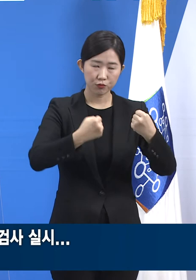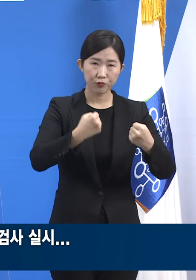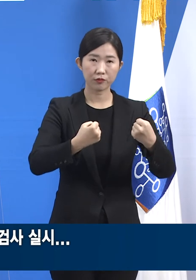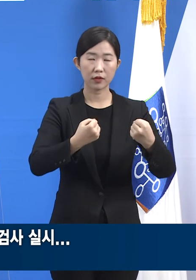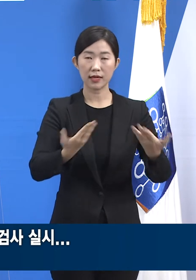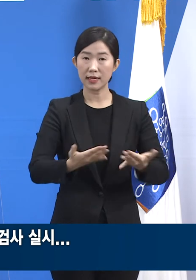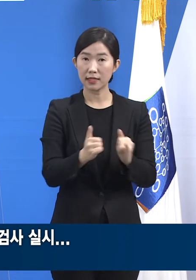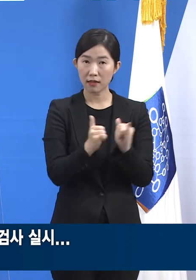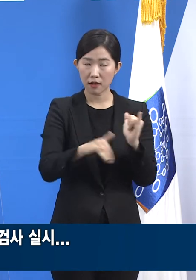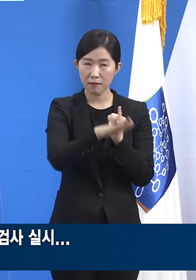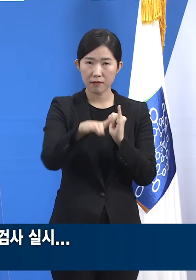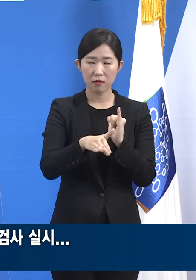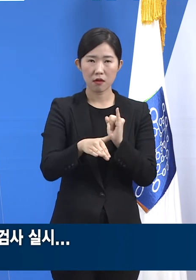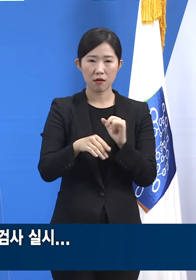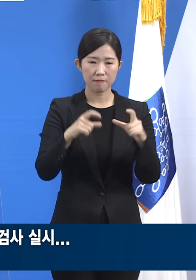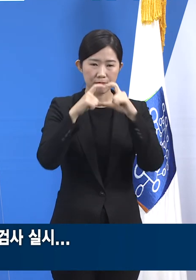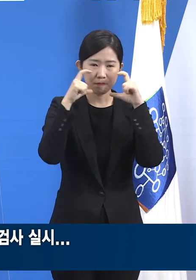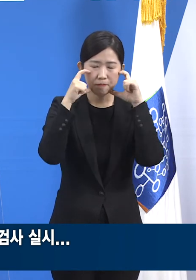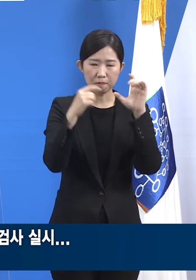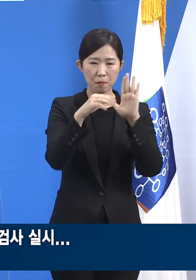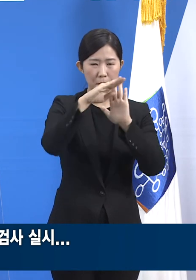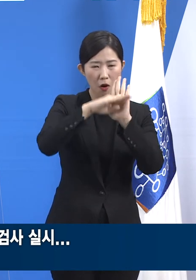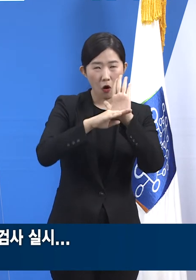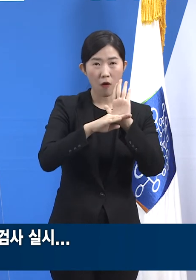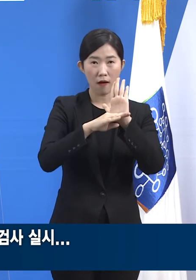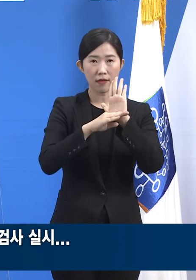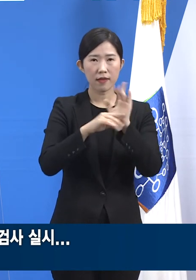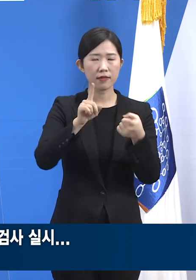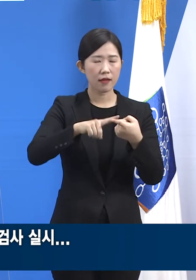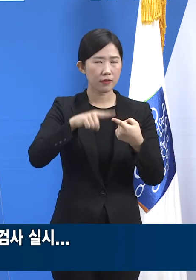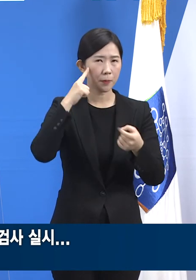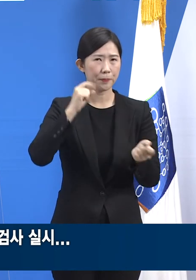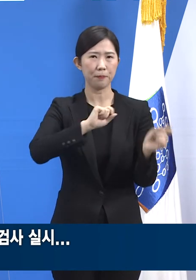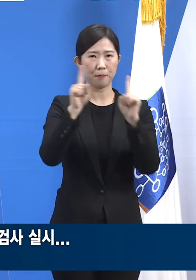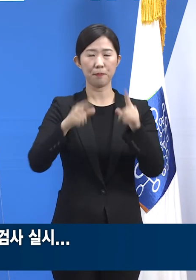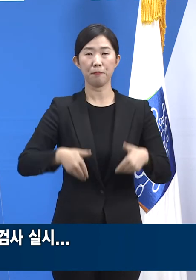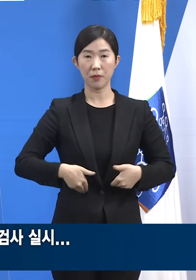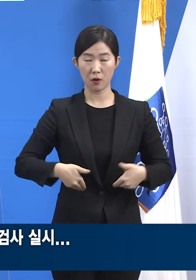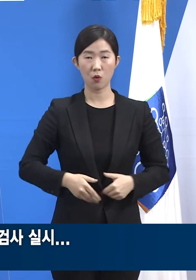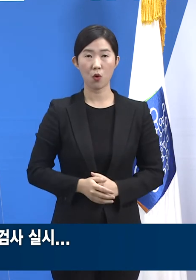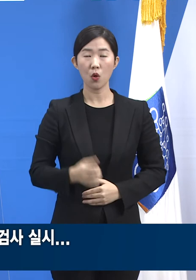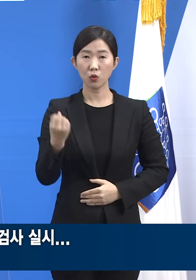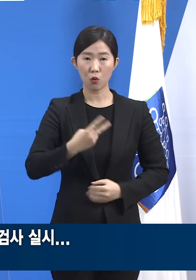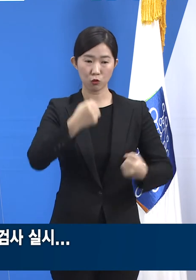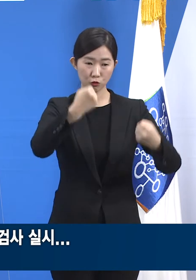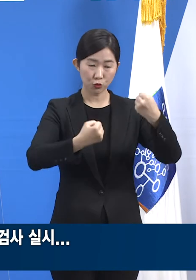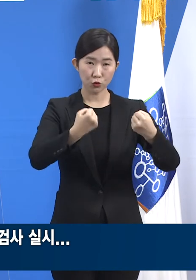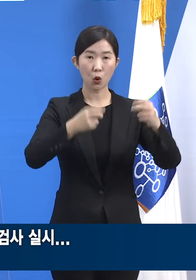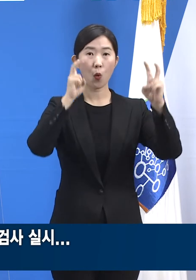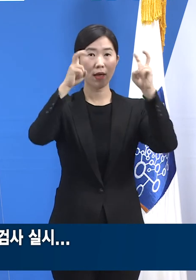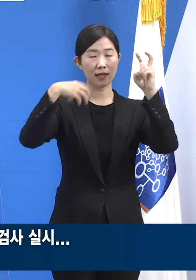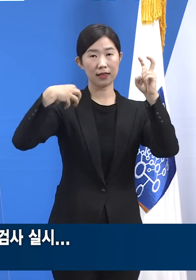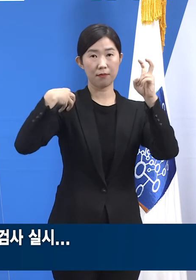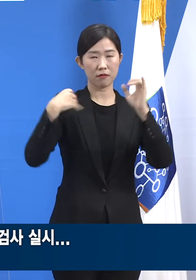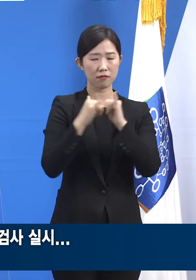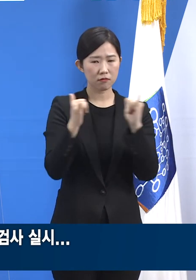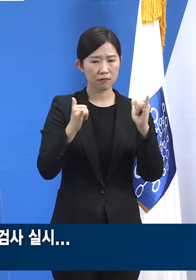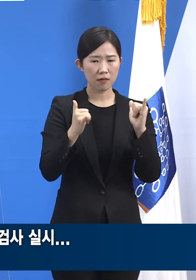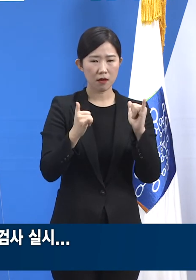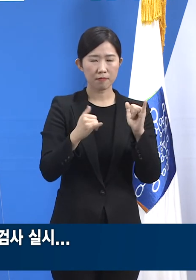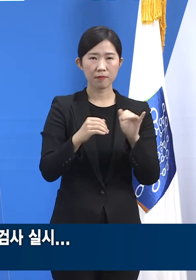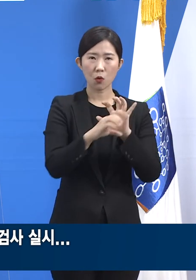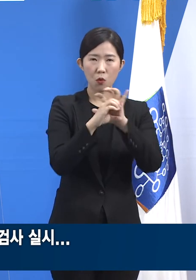대해서 더 경강심을 갖게 하고 운수회사들이 사내 직원 감염 관리에 더 책임감을 발휘할 계기로 삼아야 합니다.